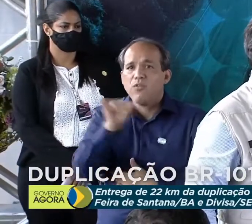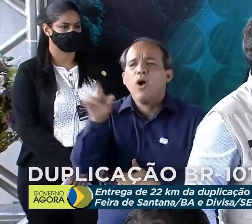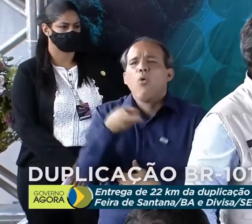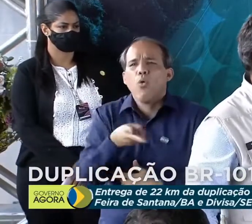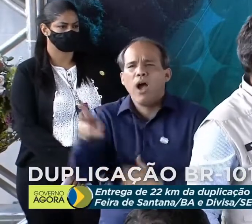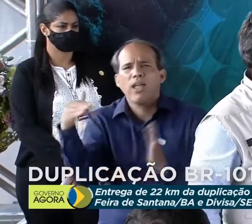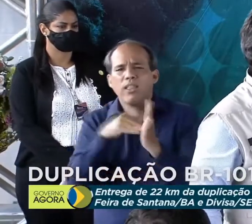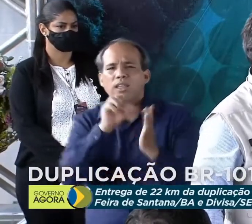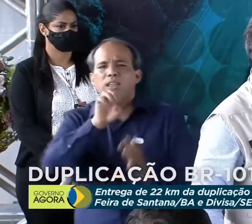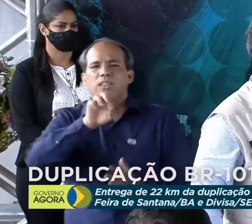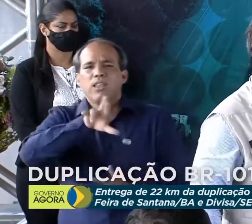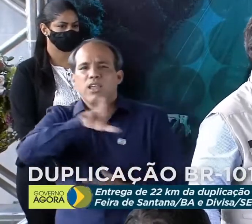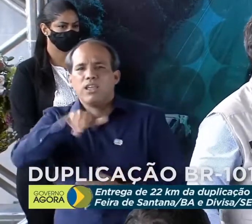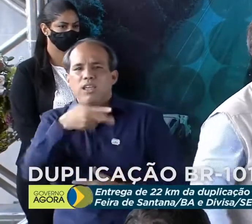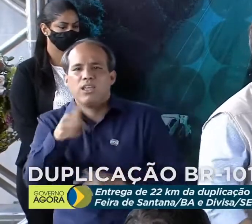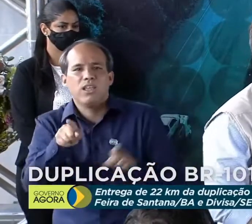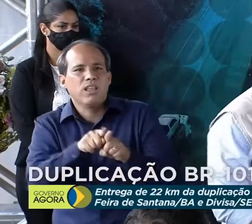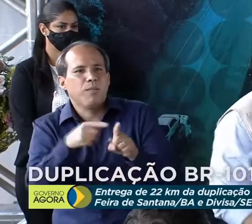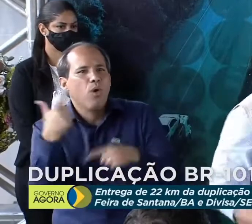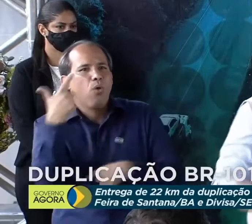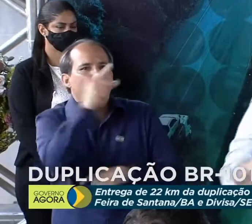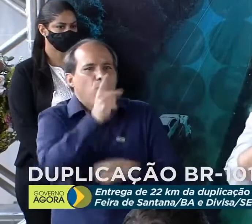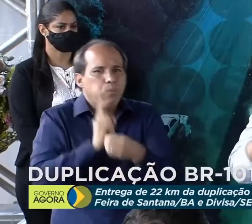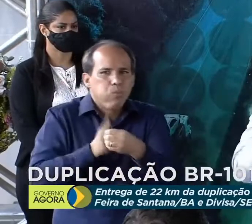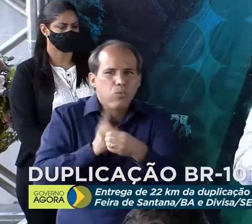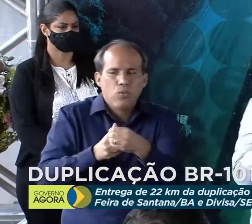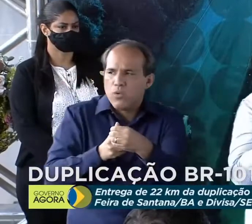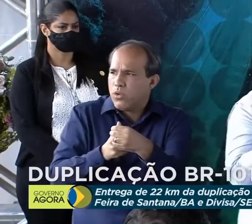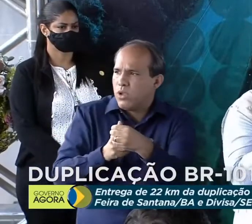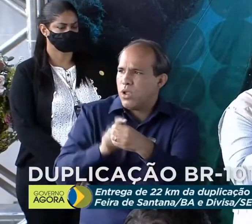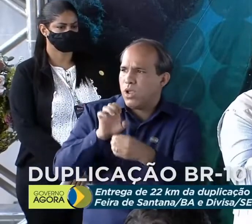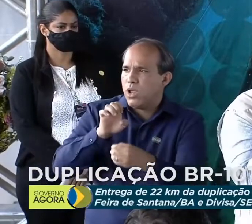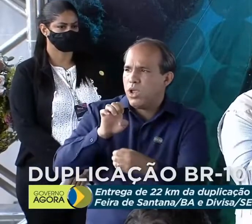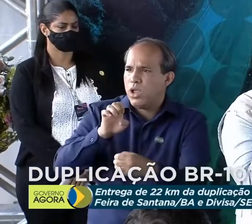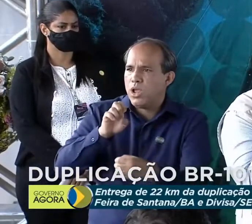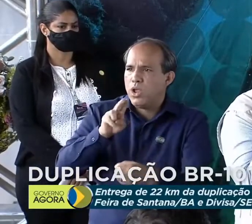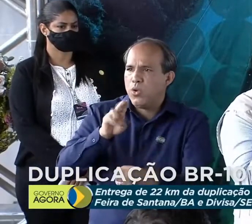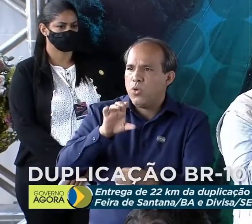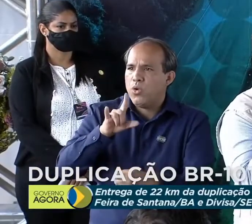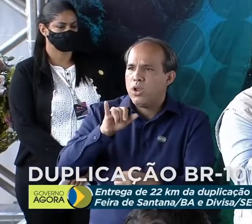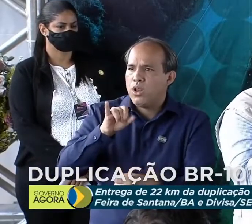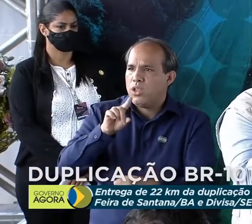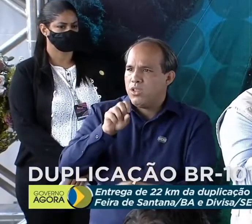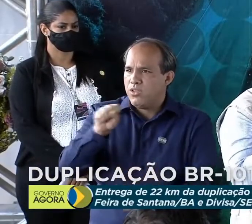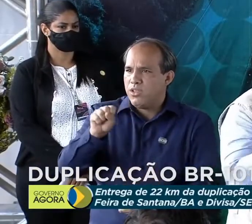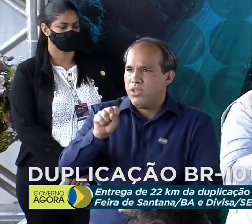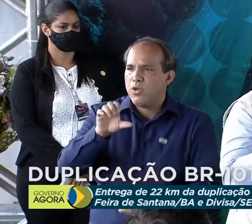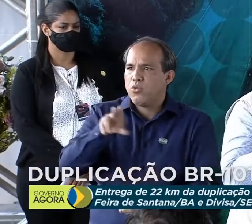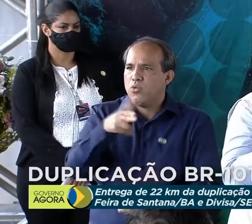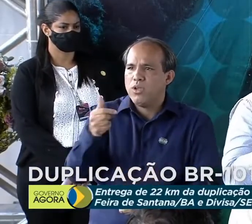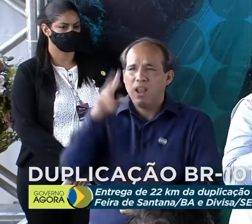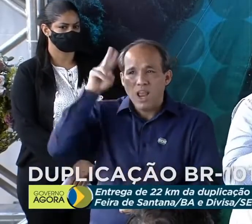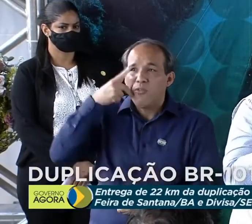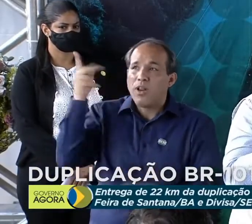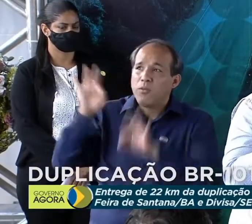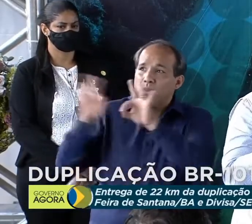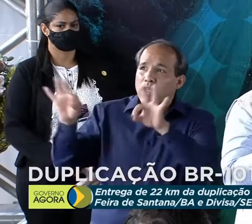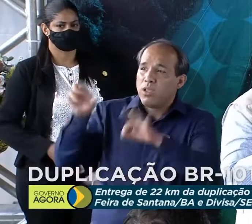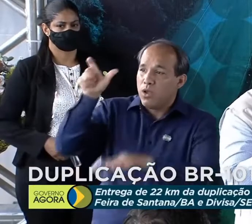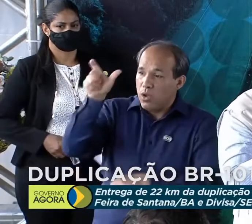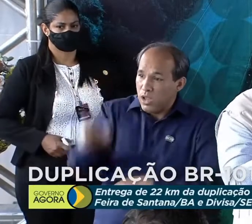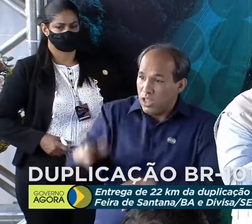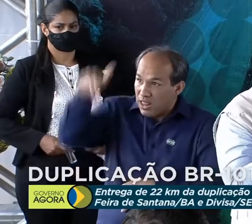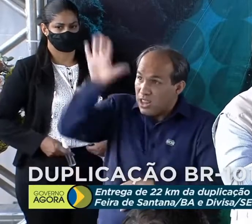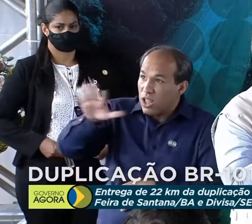só até Serrinha, mas depois até Euclides da Cunha. E lembrando de Euclides da Cunha, eu tenho que lembrar que ele disse que o sertanejo é, antes de tudo, forte.